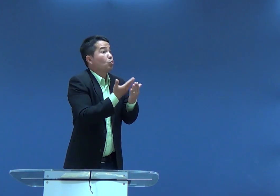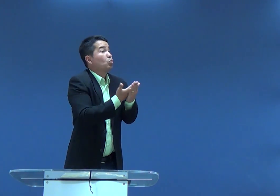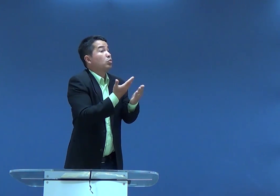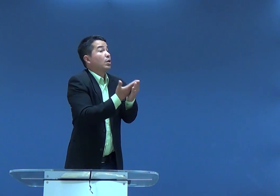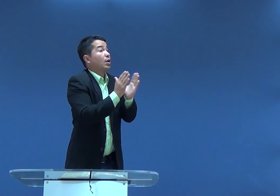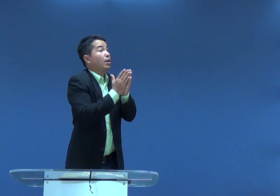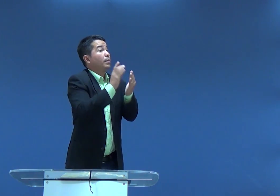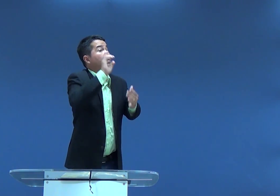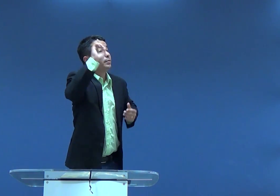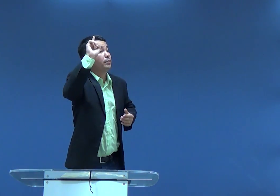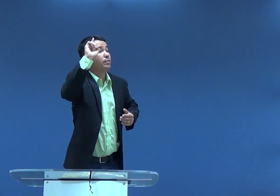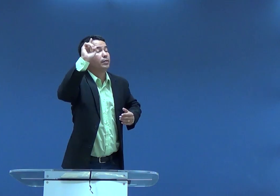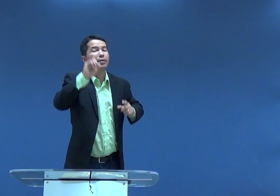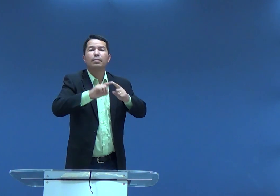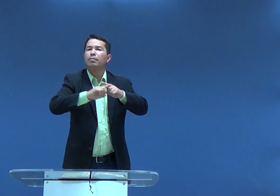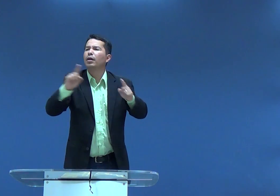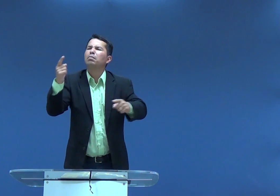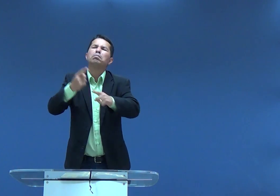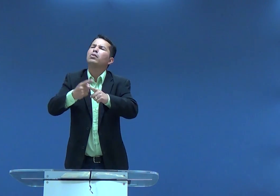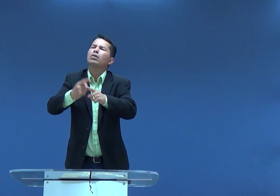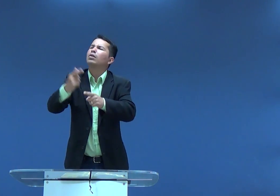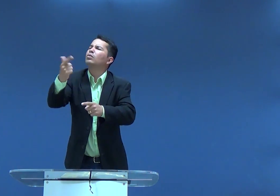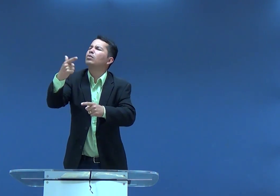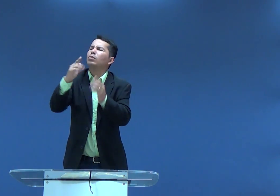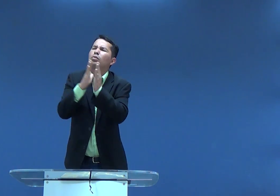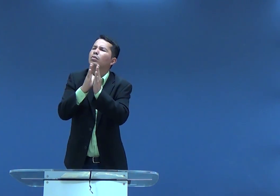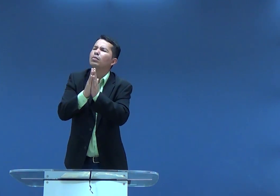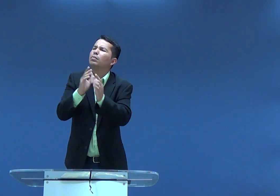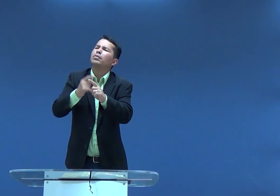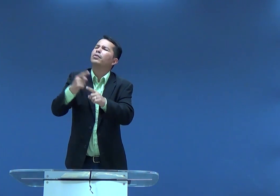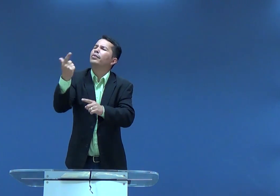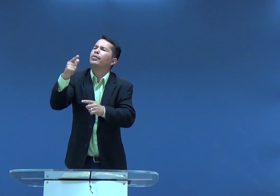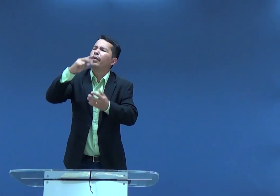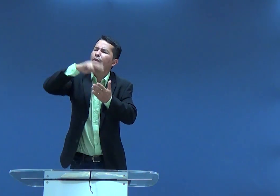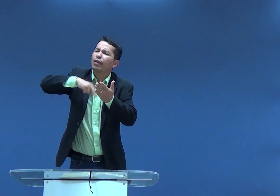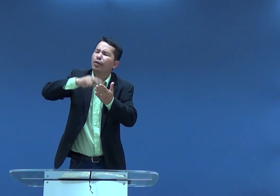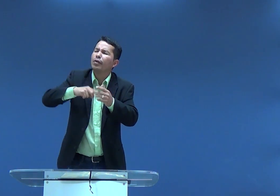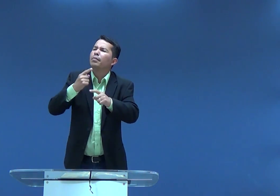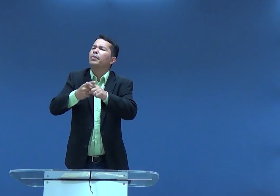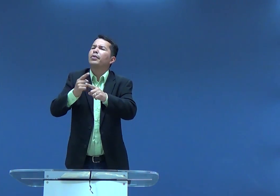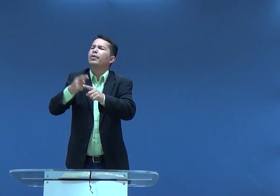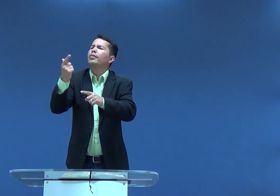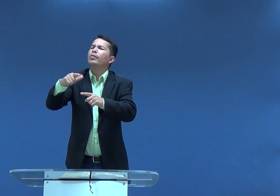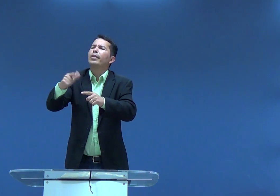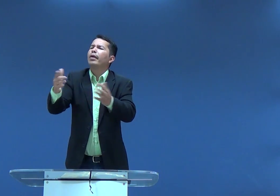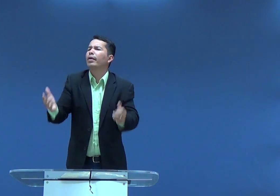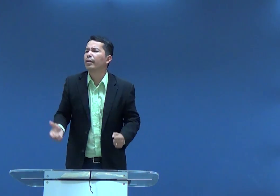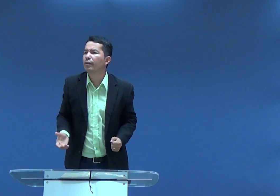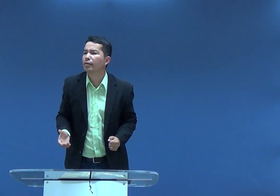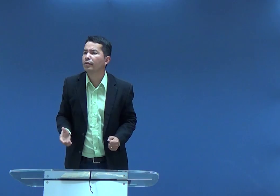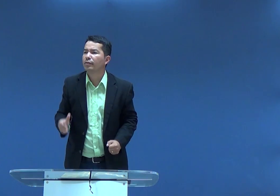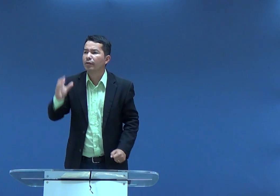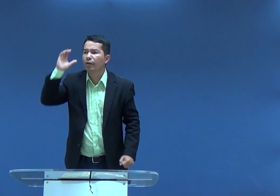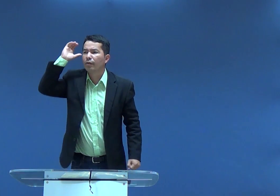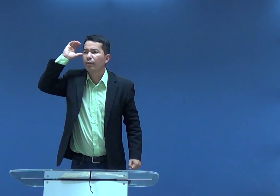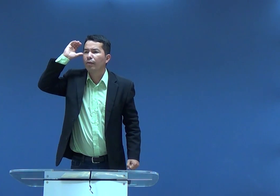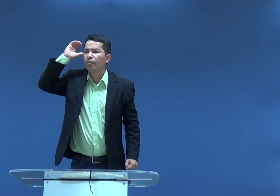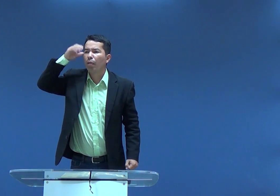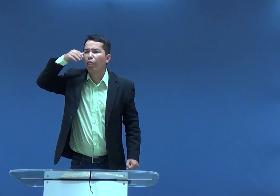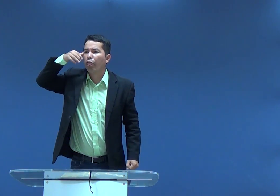precisamos ler a palavra de Deus, mas por que que nós não praticamos? Por que que nós não moramos, não lemos? Por que que isso não acontece?